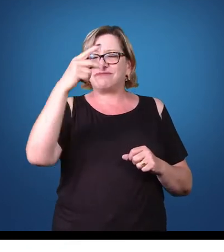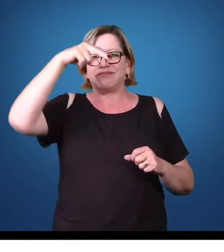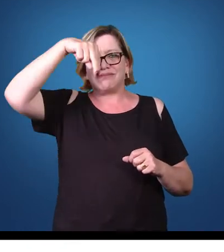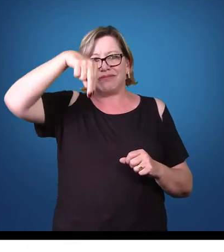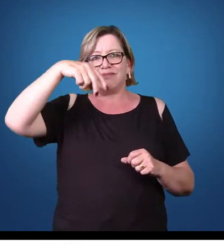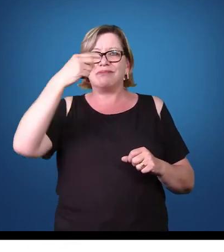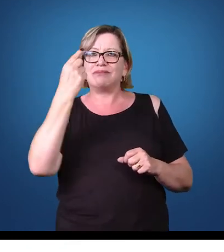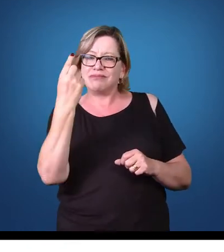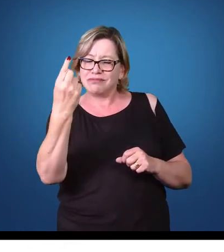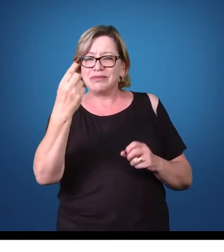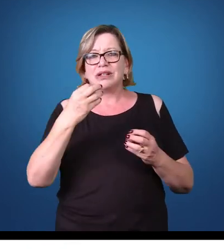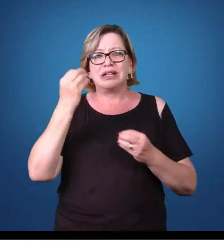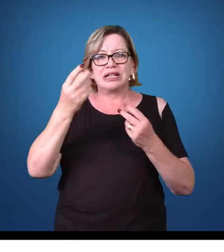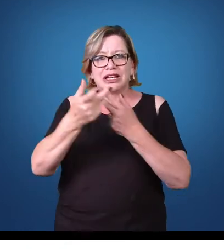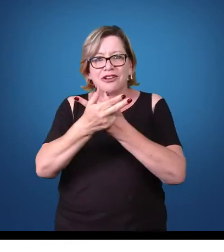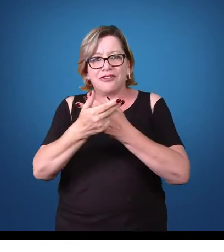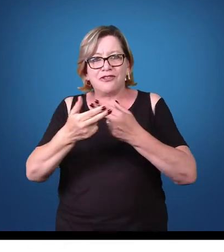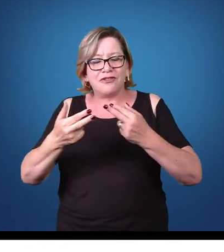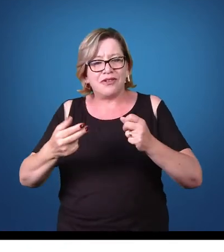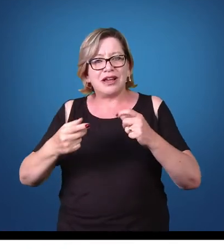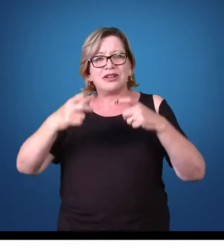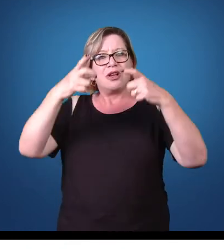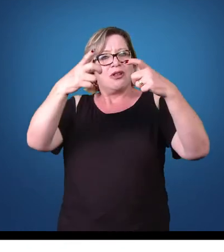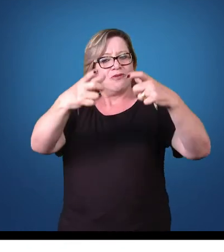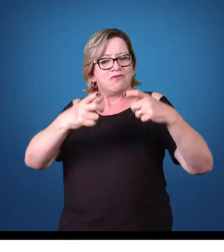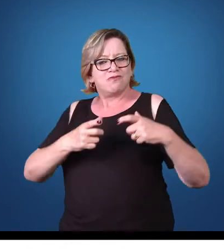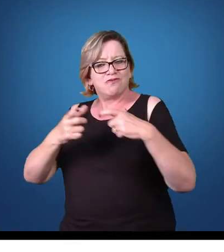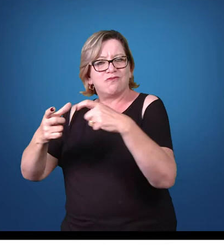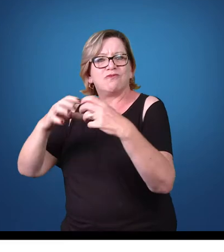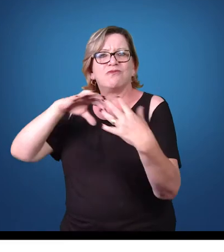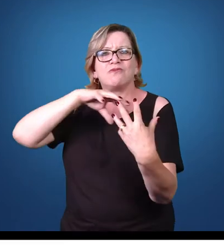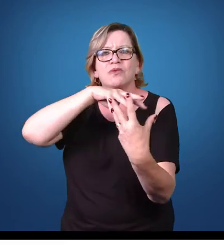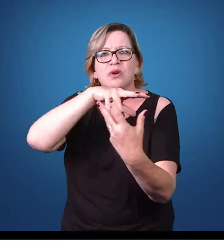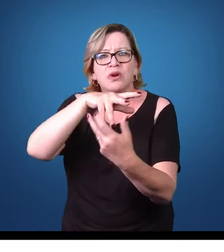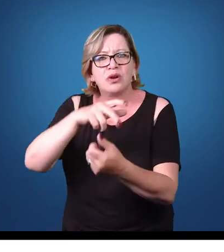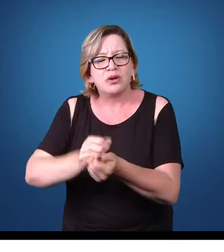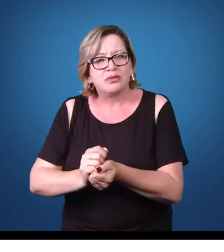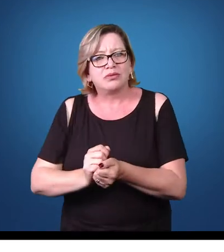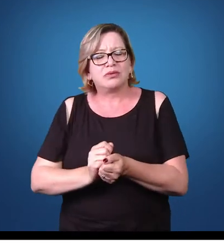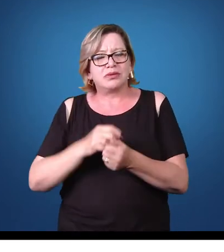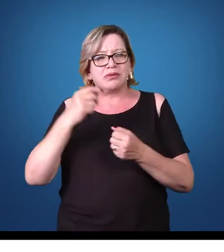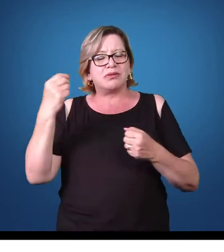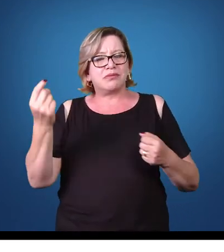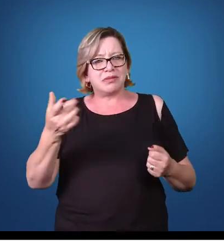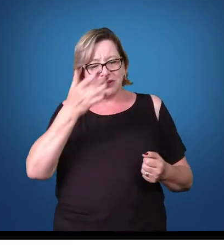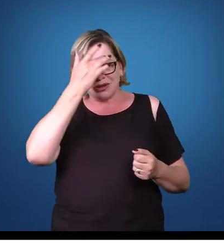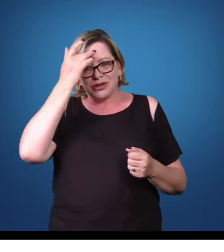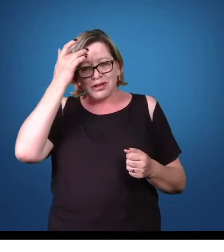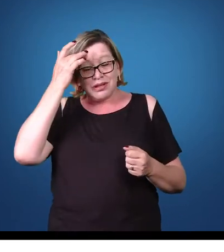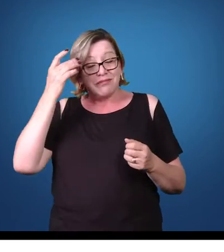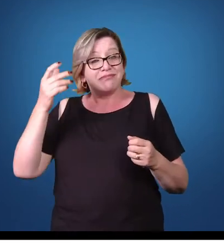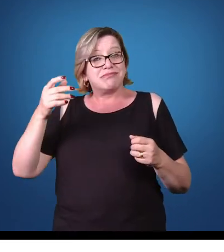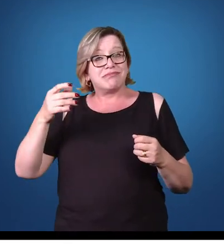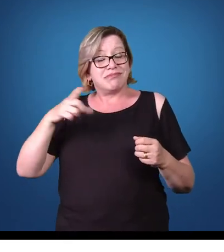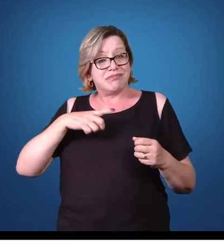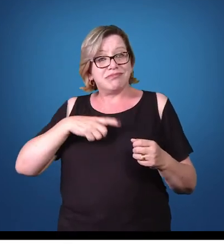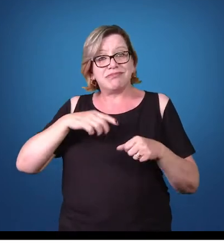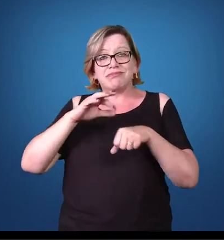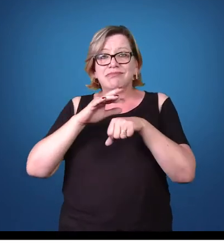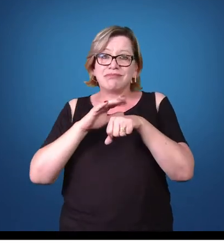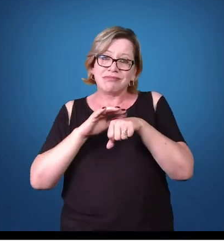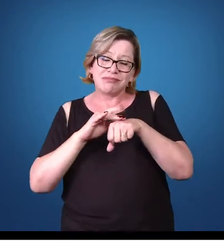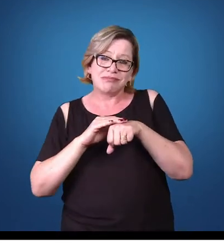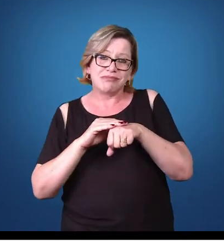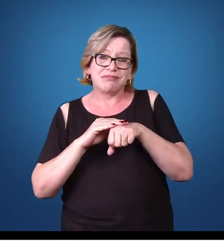que várias regiões do planeta foram acometidas por esse vírus, as pessoas apresentando